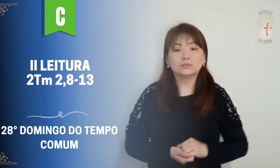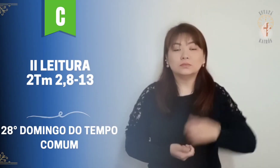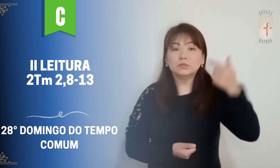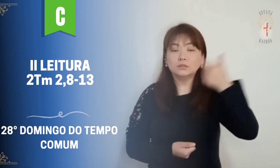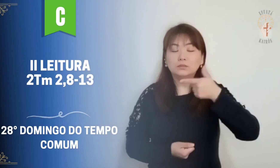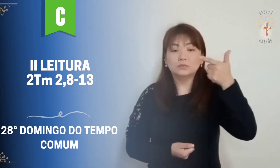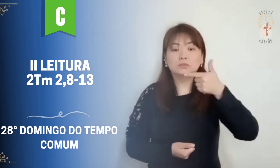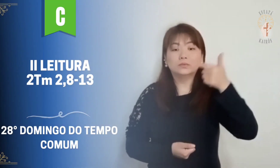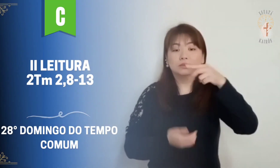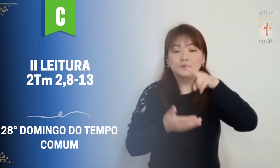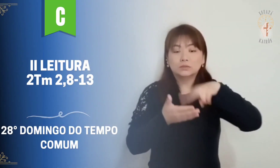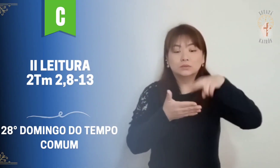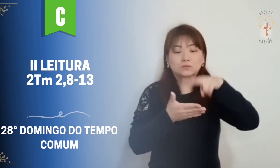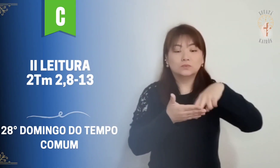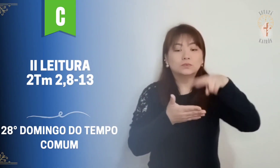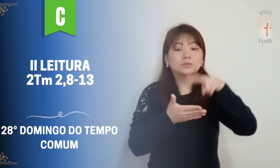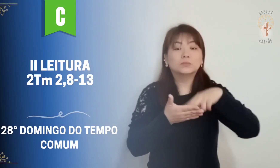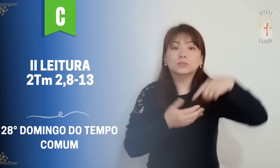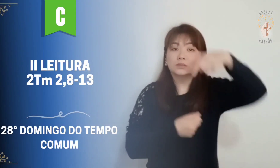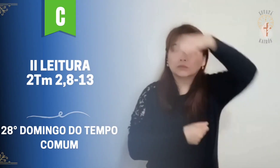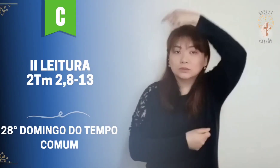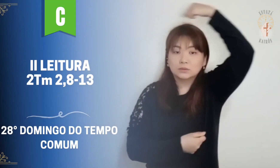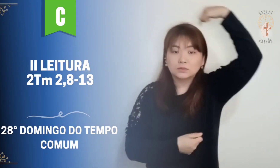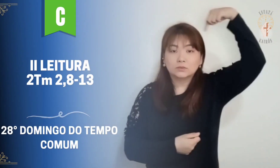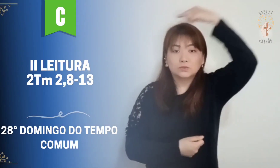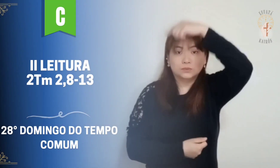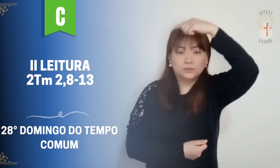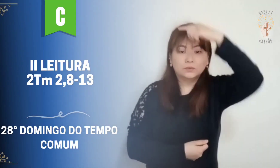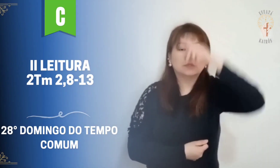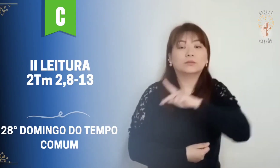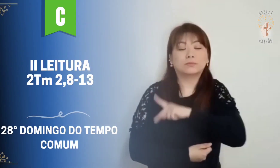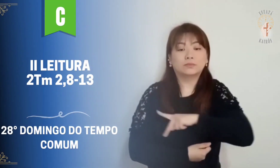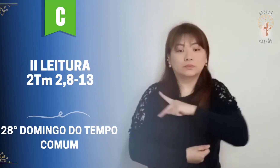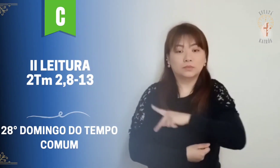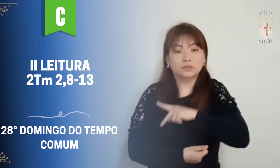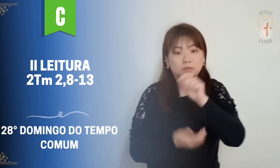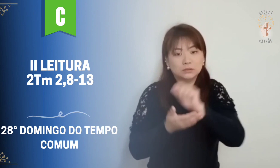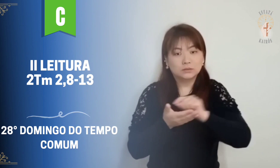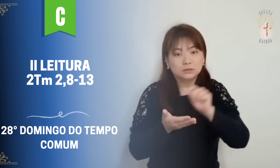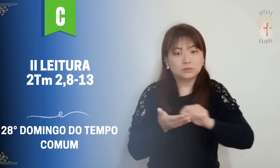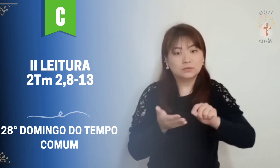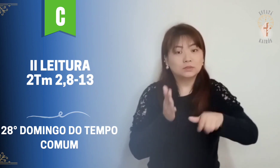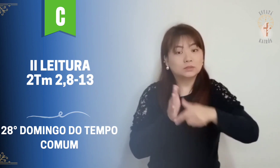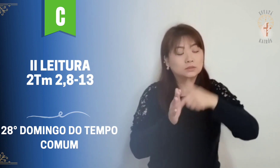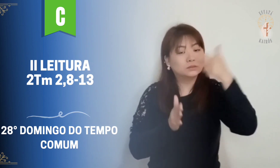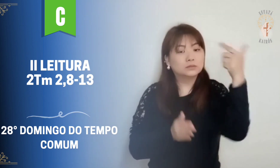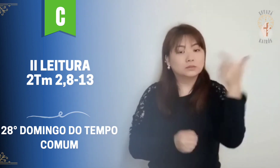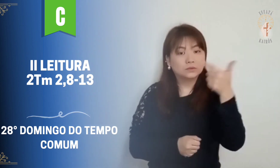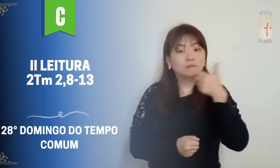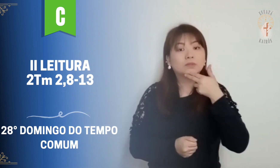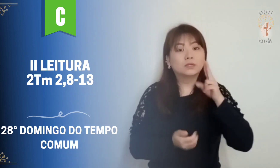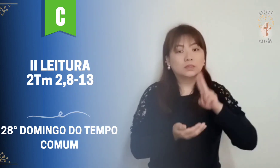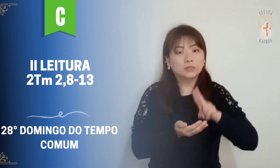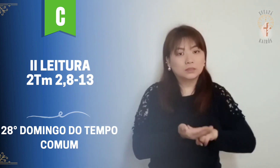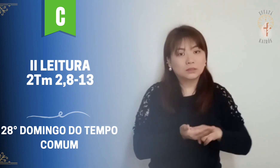Segunda leitura Leitura da segunda carta de São Paulo a Timóteo